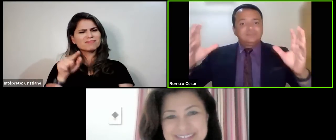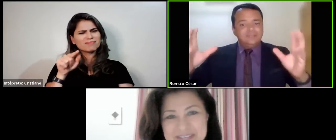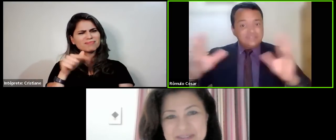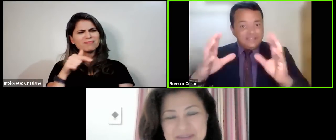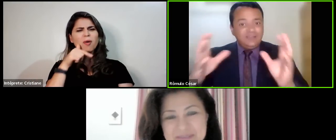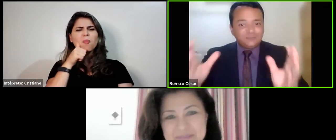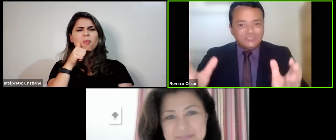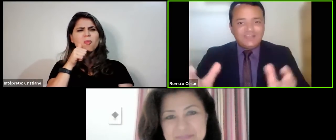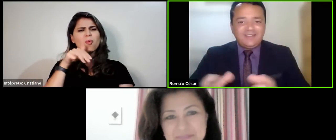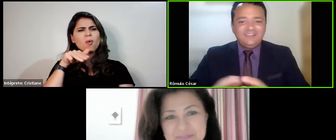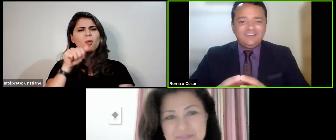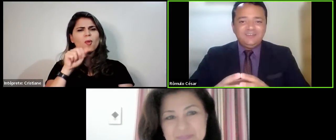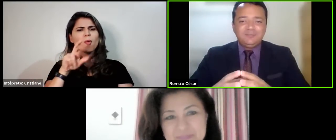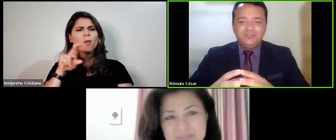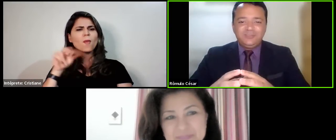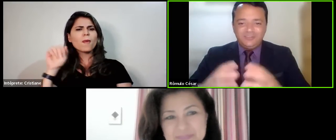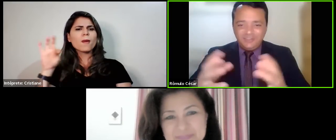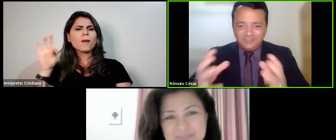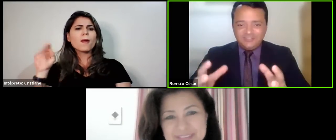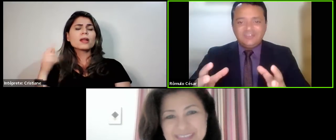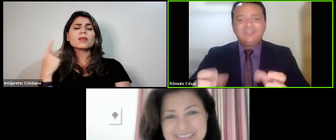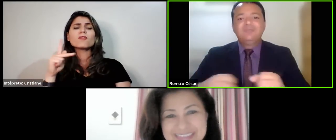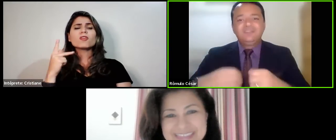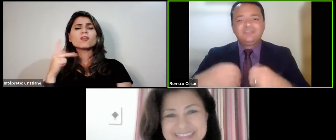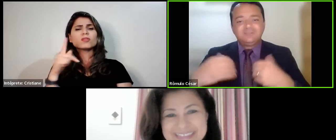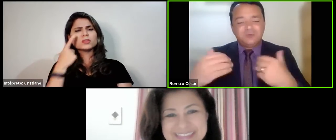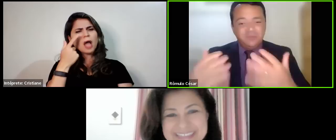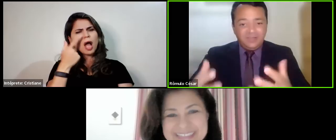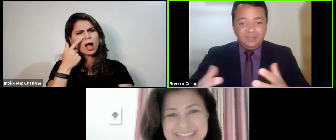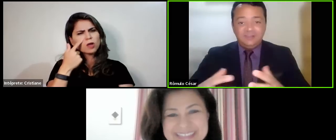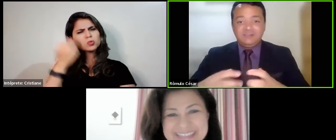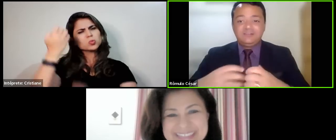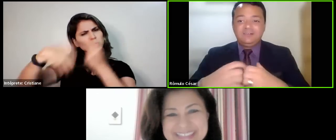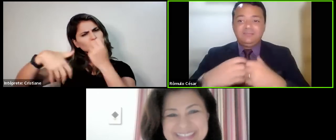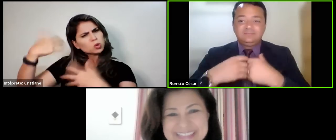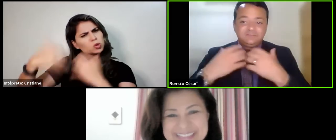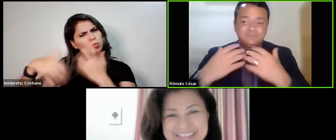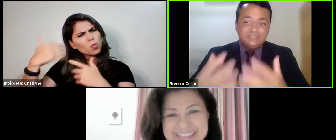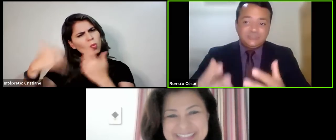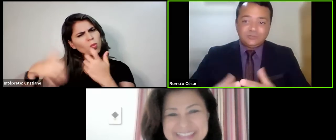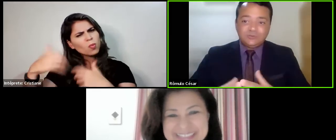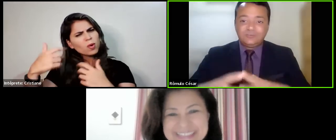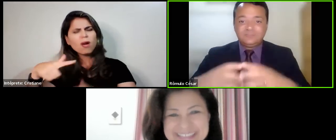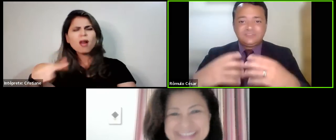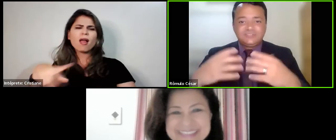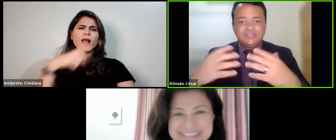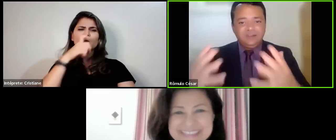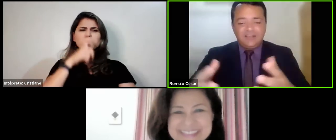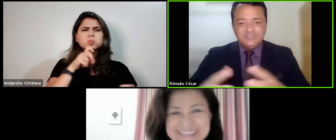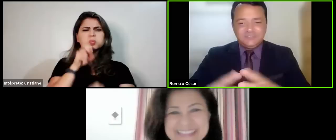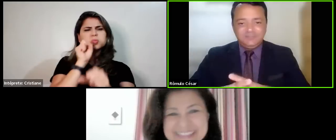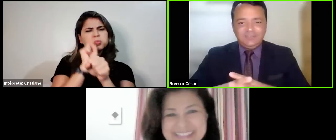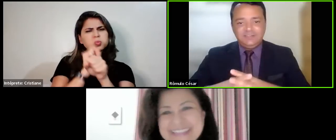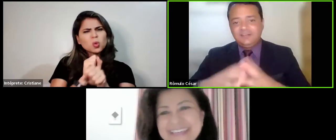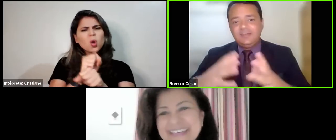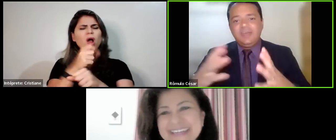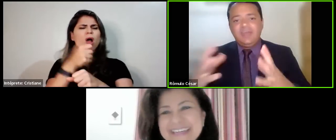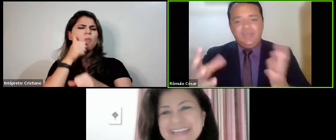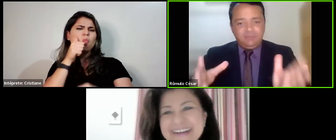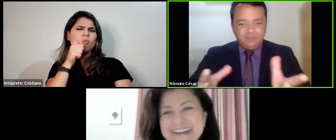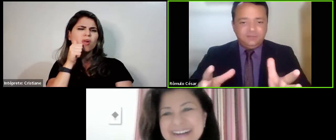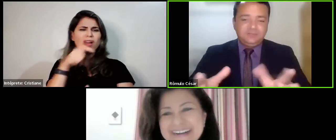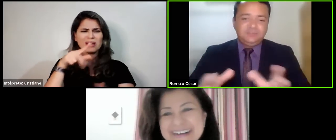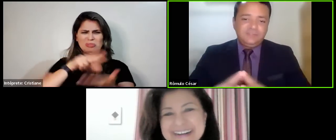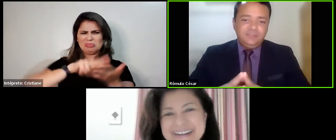desenhei um cenário ali muito triste, né? Muito problema, sem sono, sem qualidade de vida.